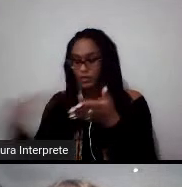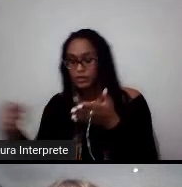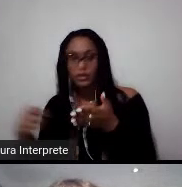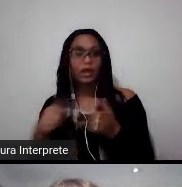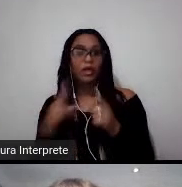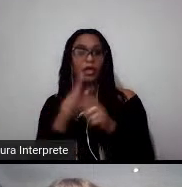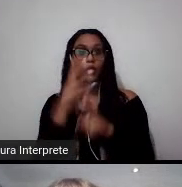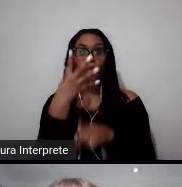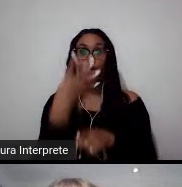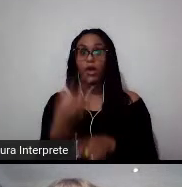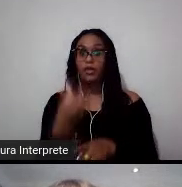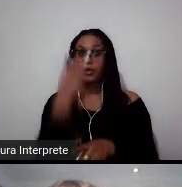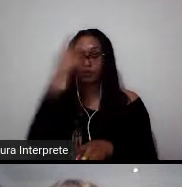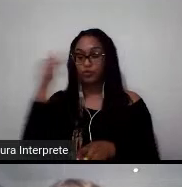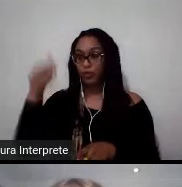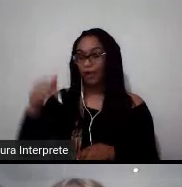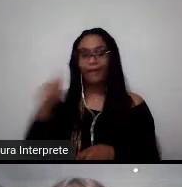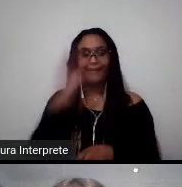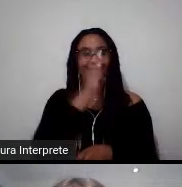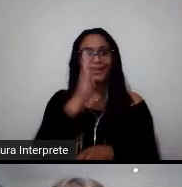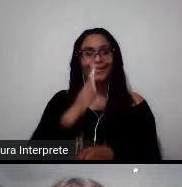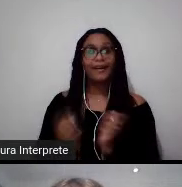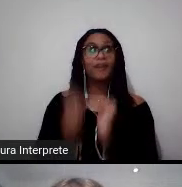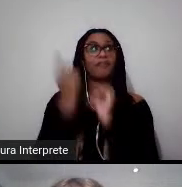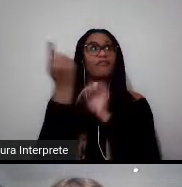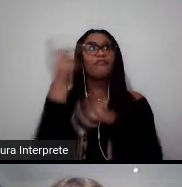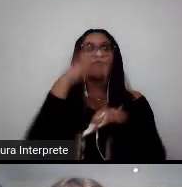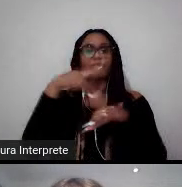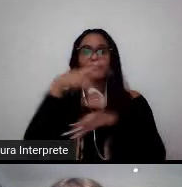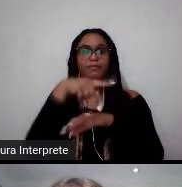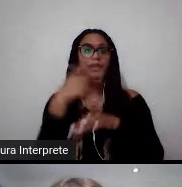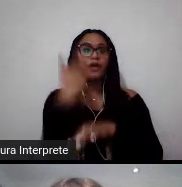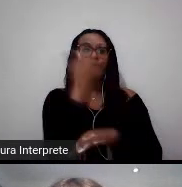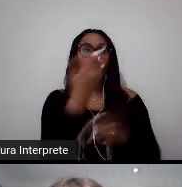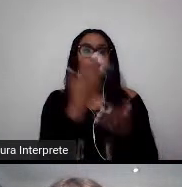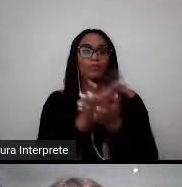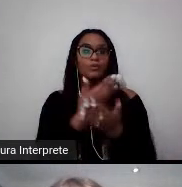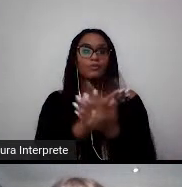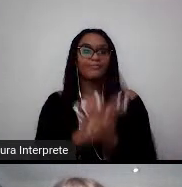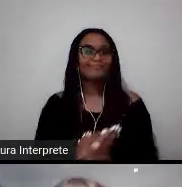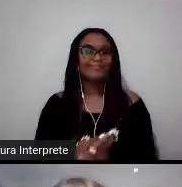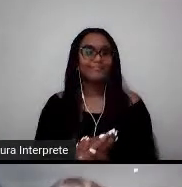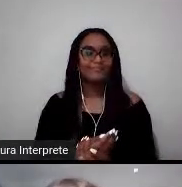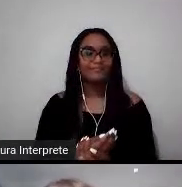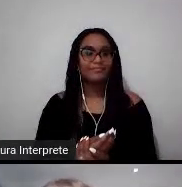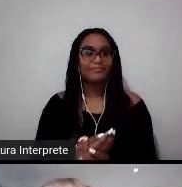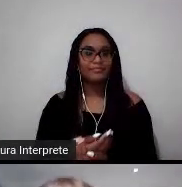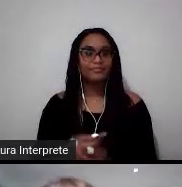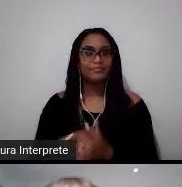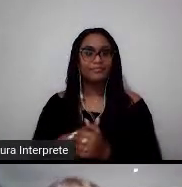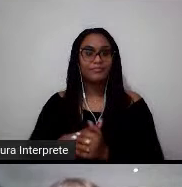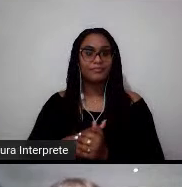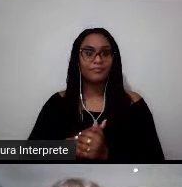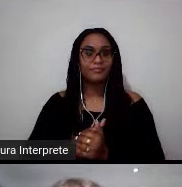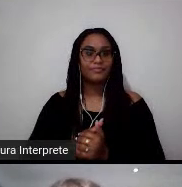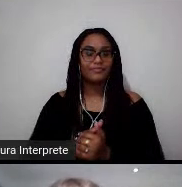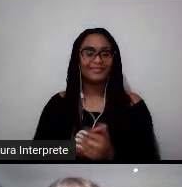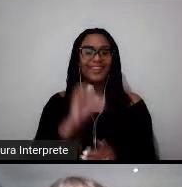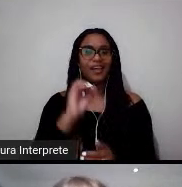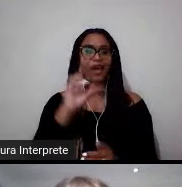programa. Então, 46 brasileiros foram para o Reino Unido estudar. Olga foi um deles, né? Ou você foi 2019 e 2020? É.